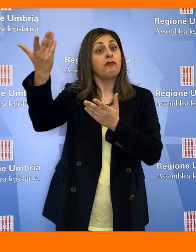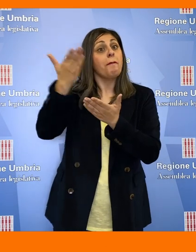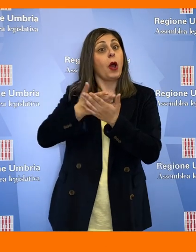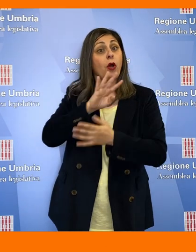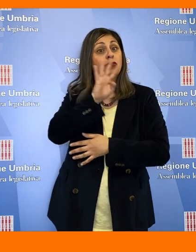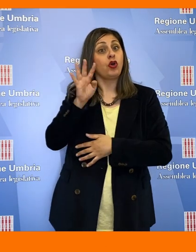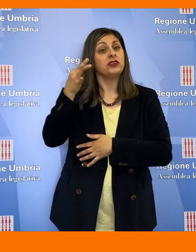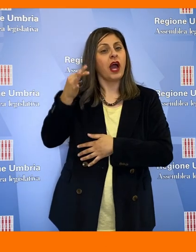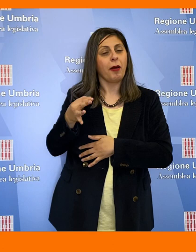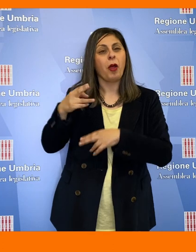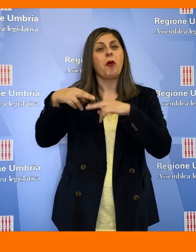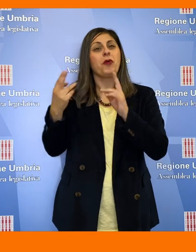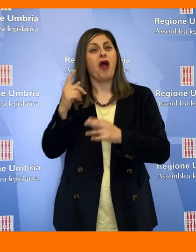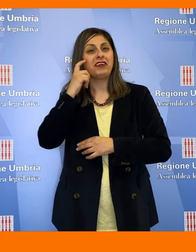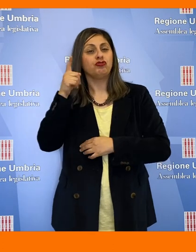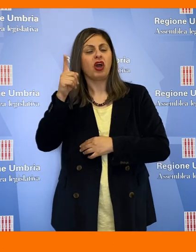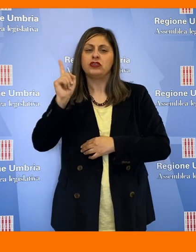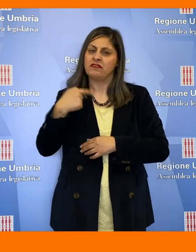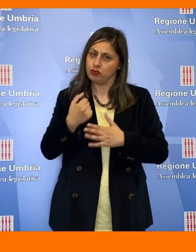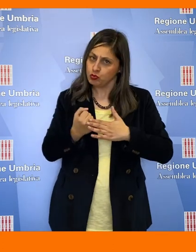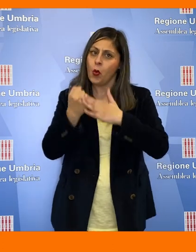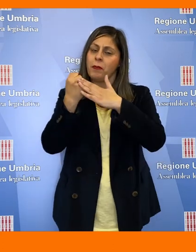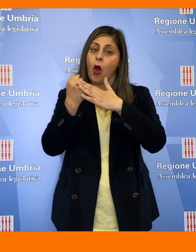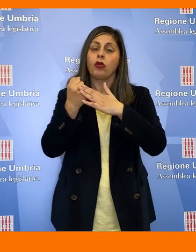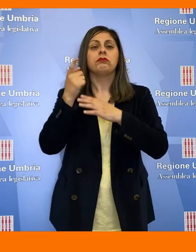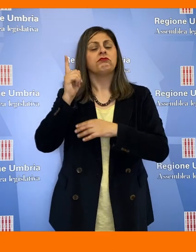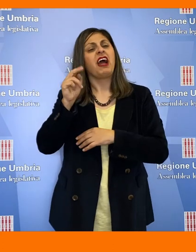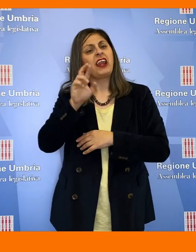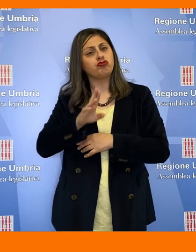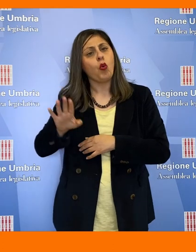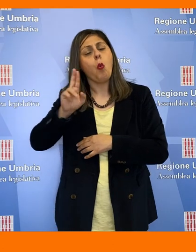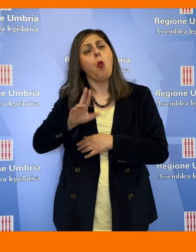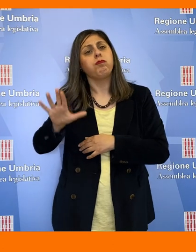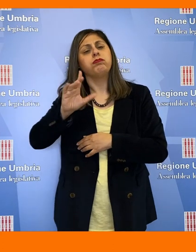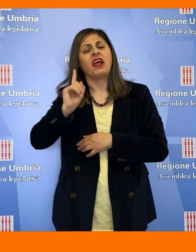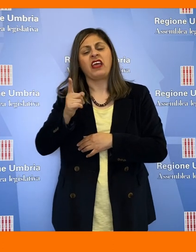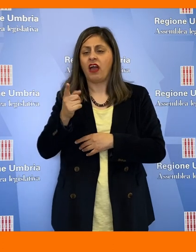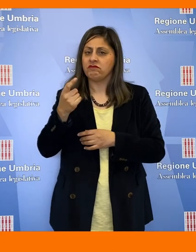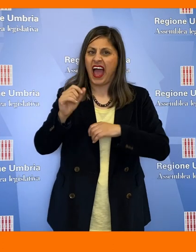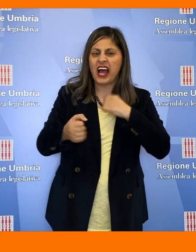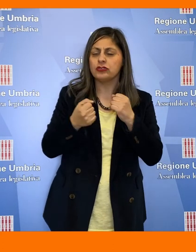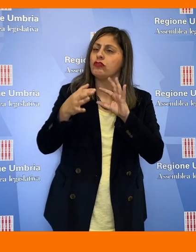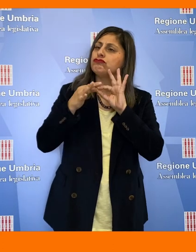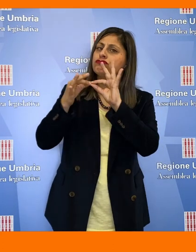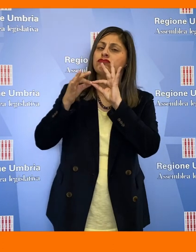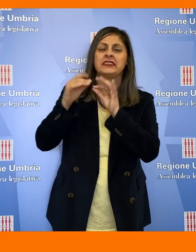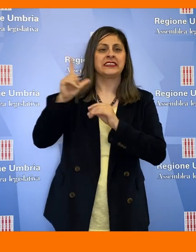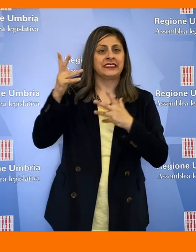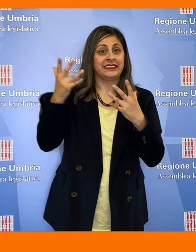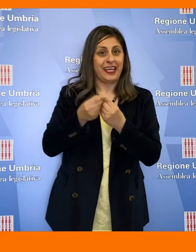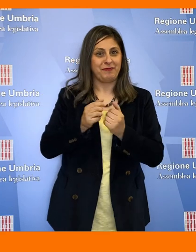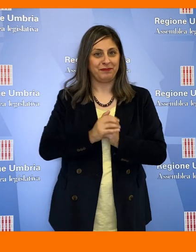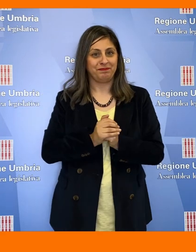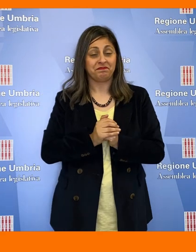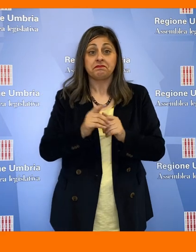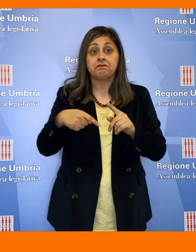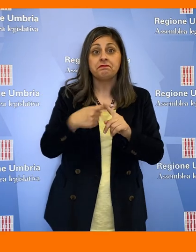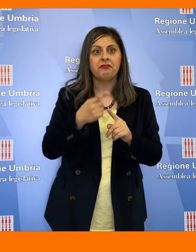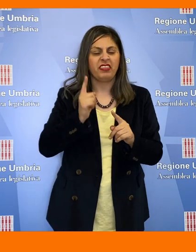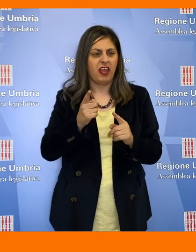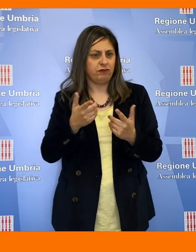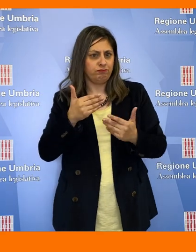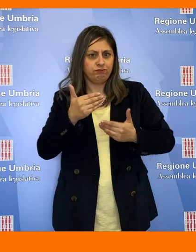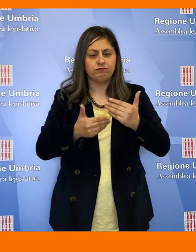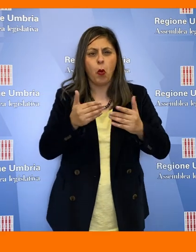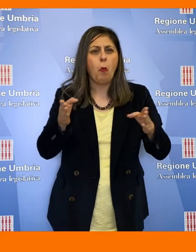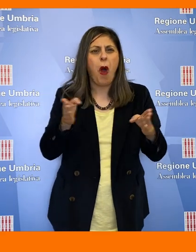regione Toscana e della provincia di Arezzo, invitando la regione Umbria a coordinate azioni comuni. Assumere ogni iniziativa